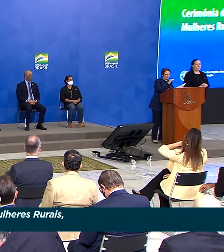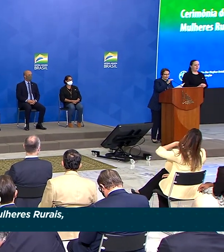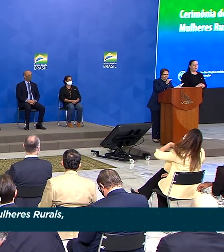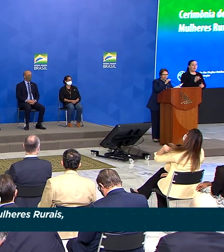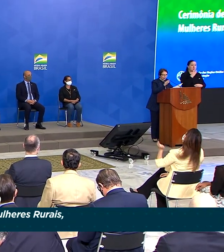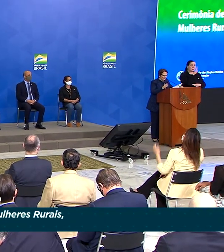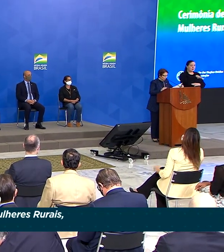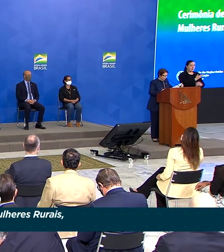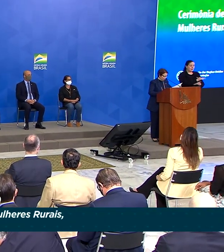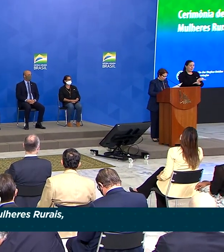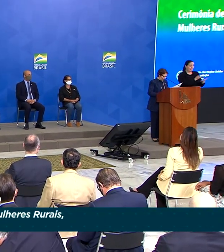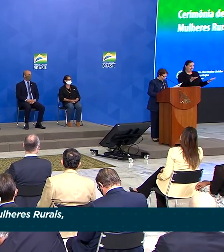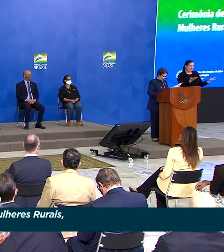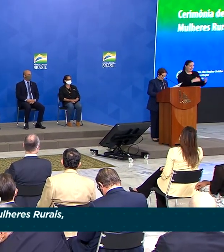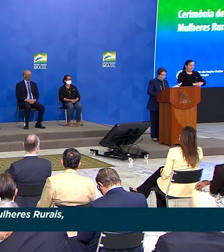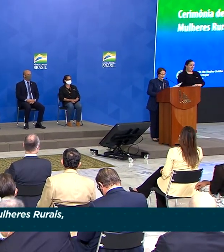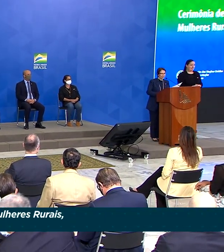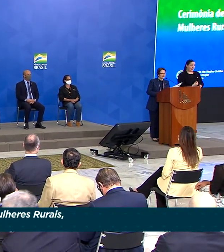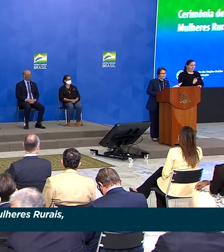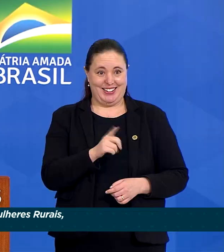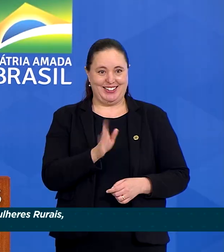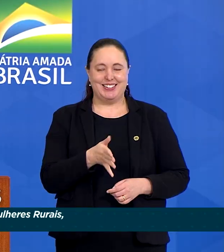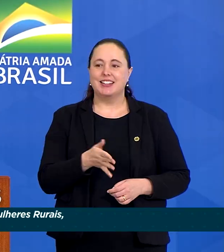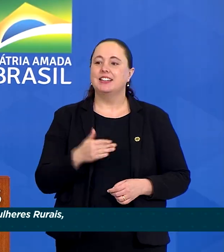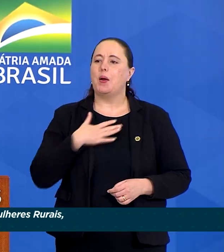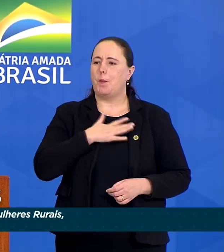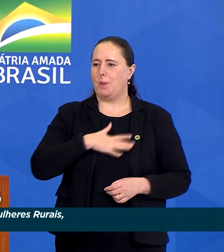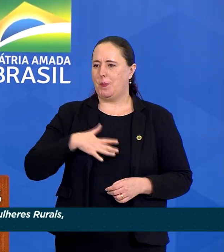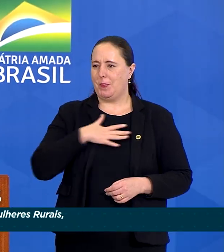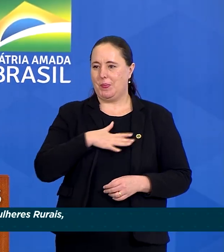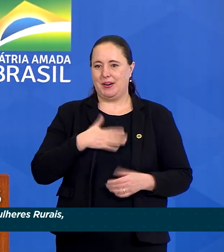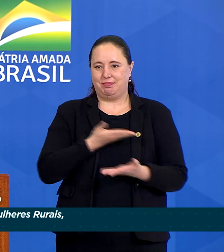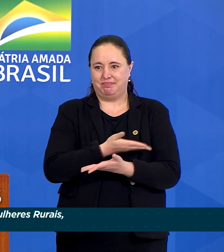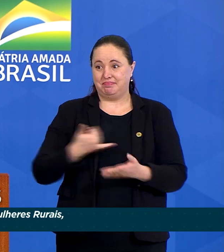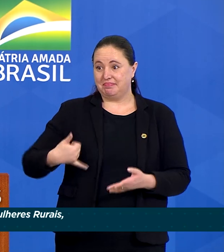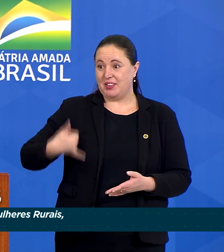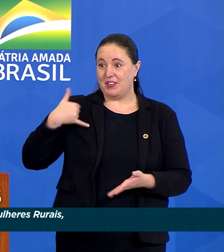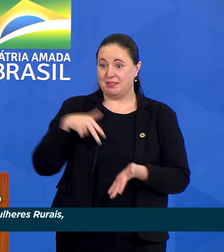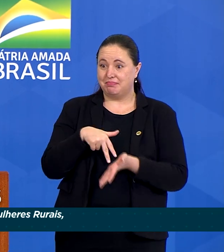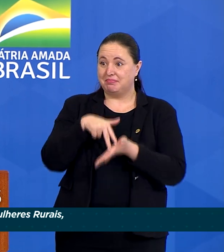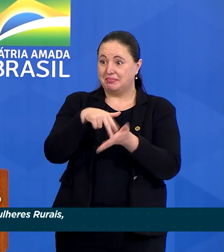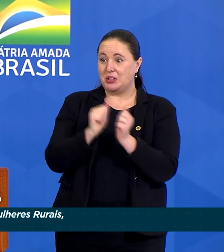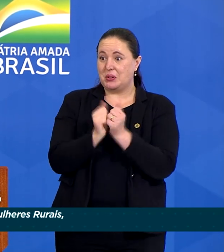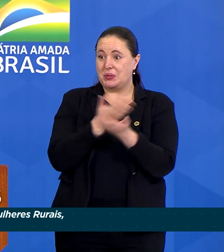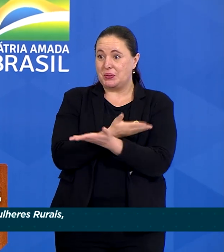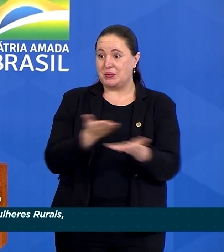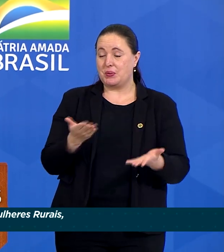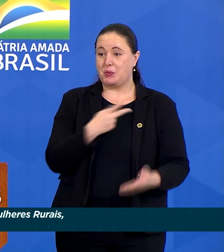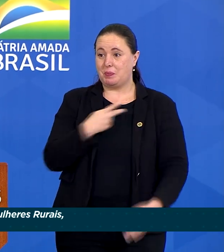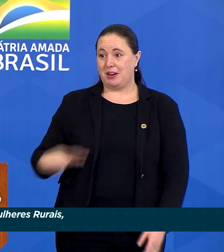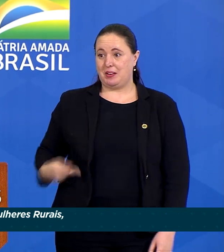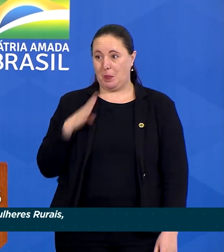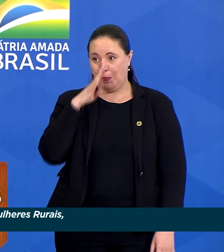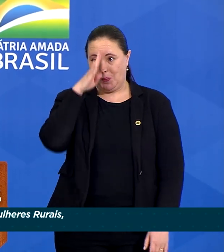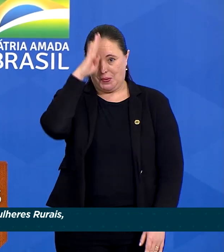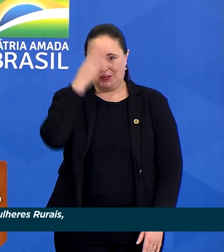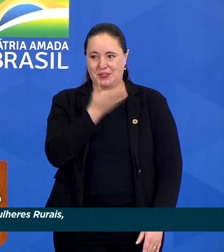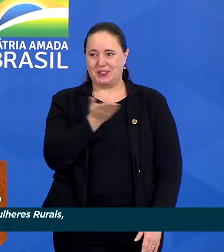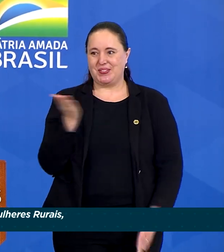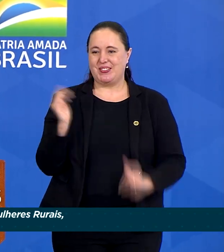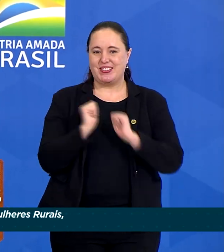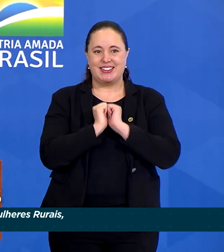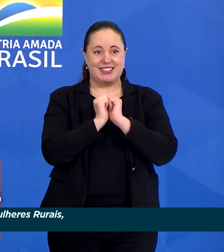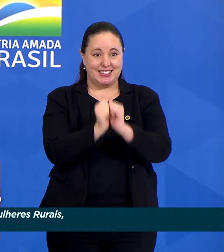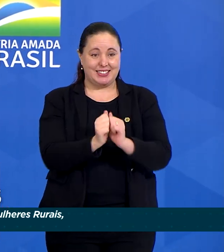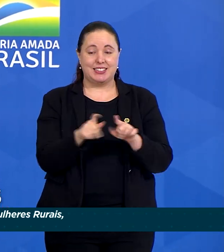Boa tarde a todos. É um prazer enorme estar aqui com o presidente Jair Bolsonaro,